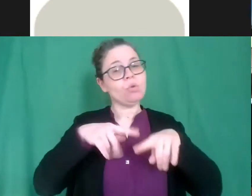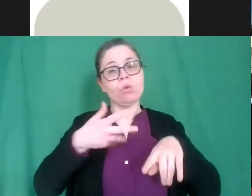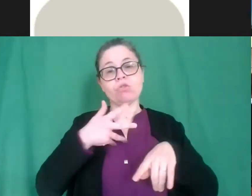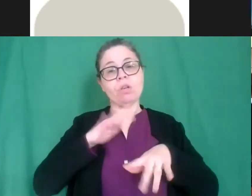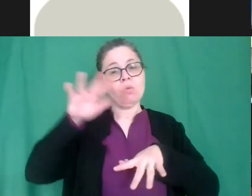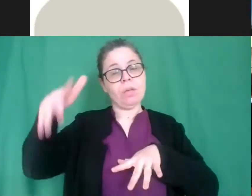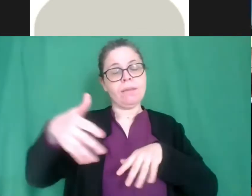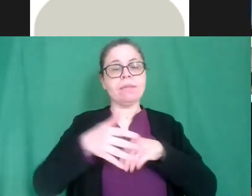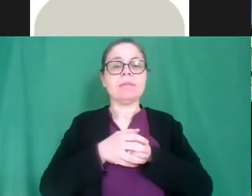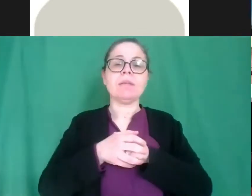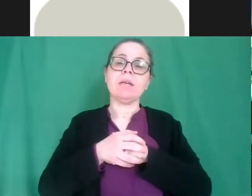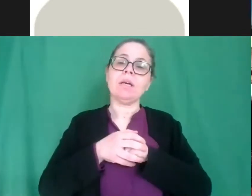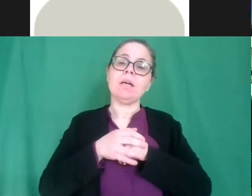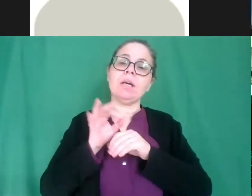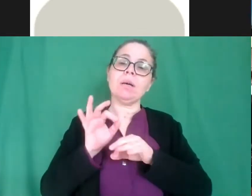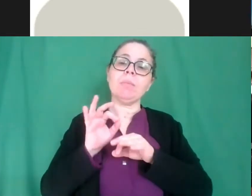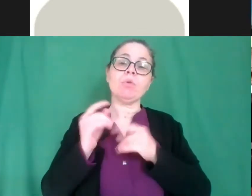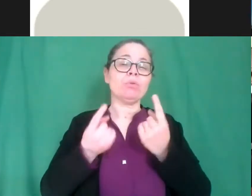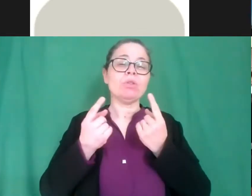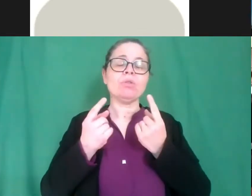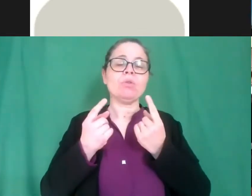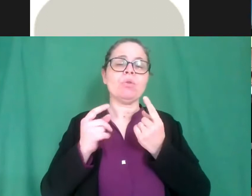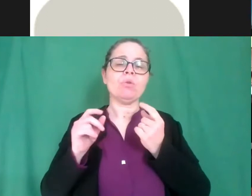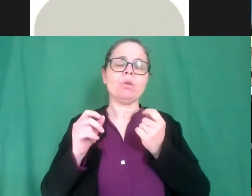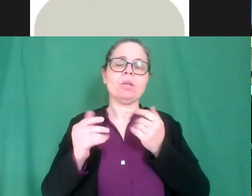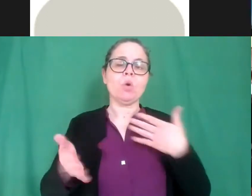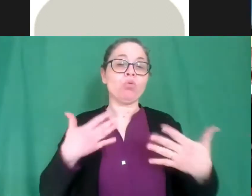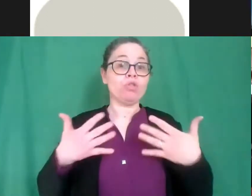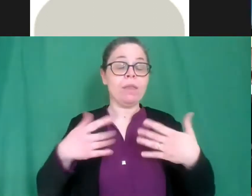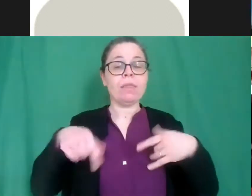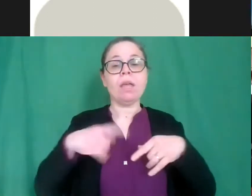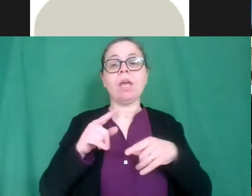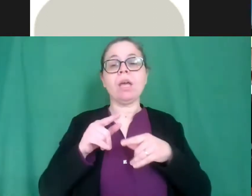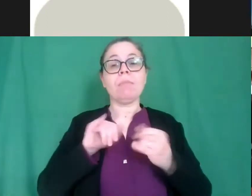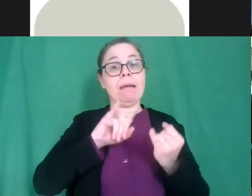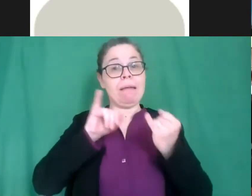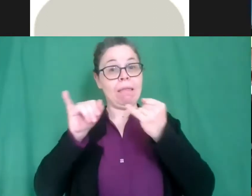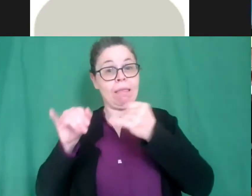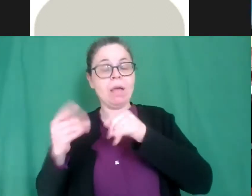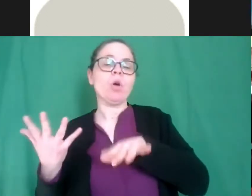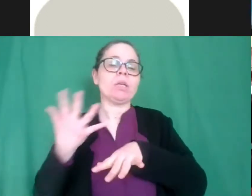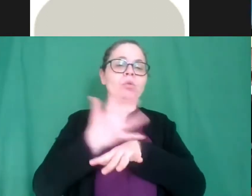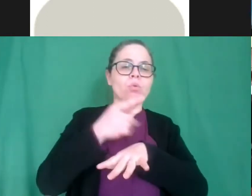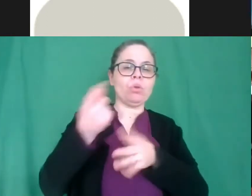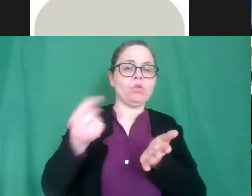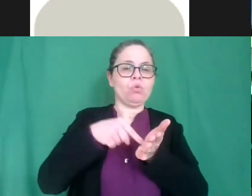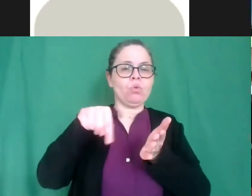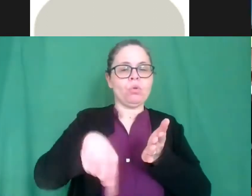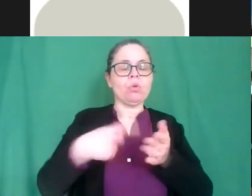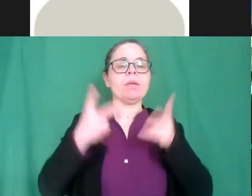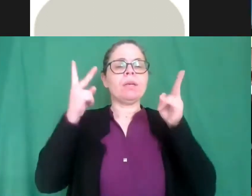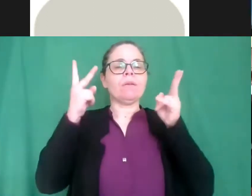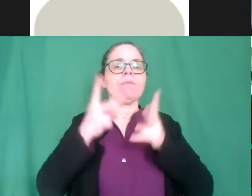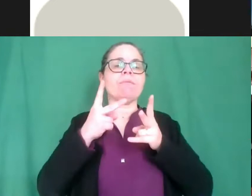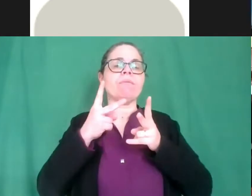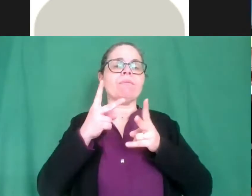riunione per una situazione purtroppo urgente ma poi rientro faccio così se la professoressa Caccaro che giustamente in questi casi